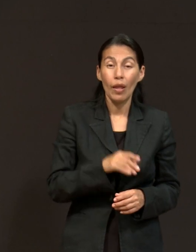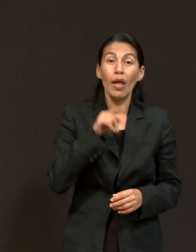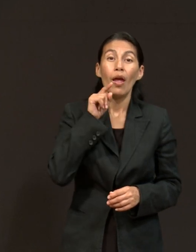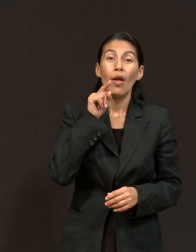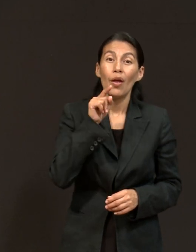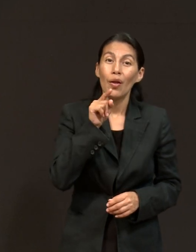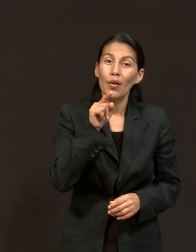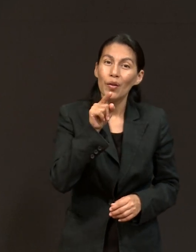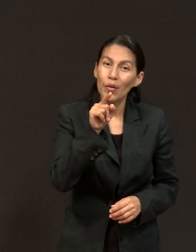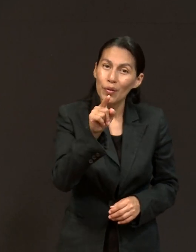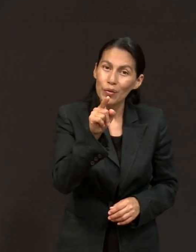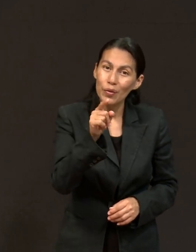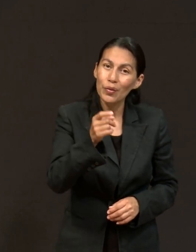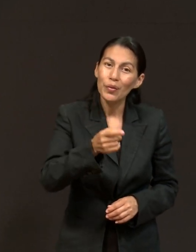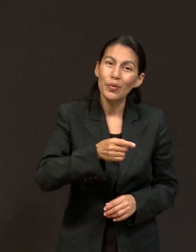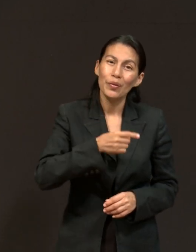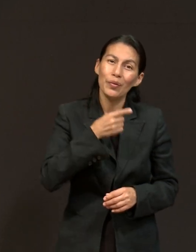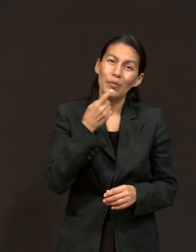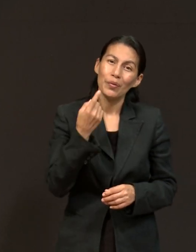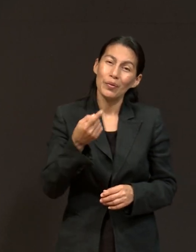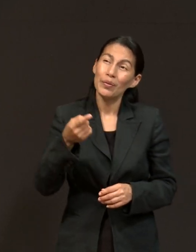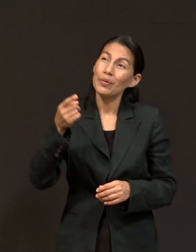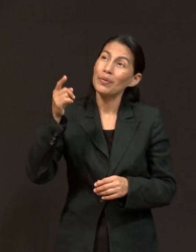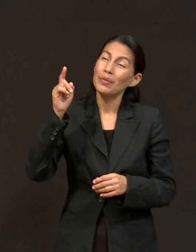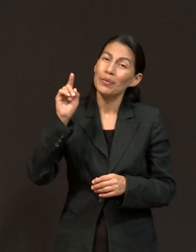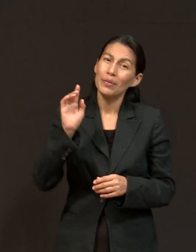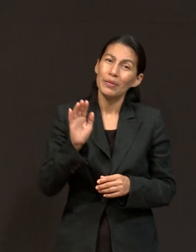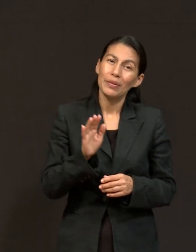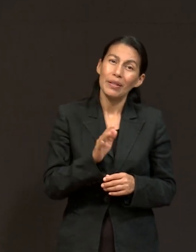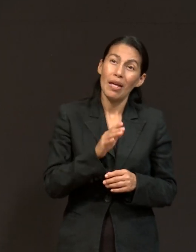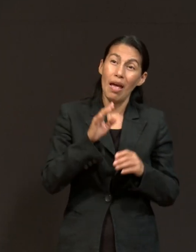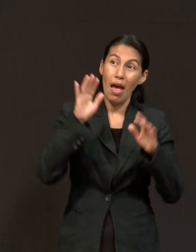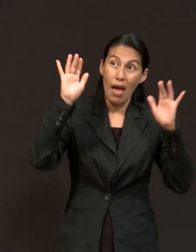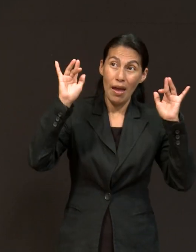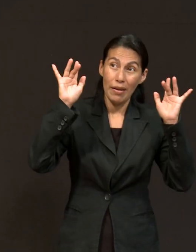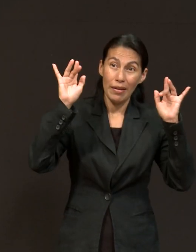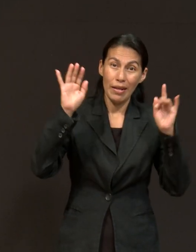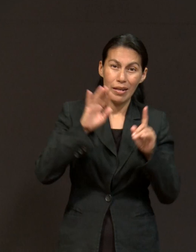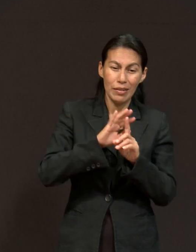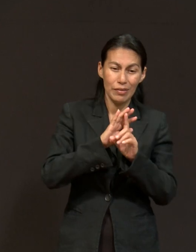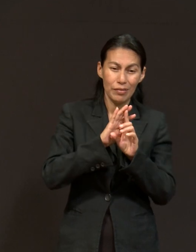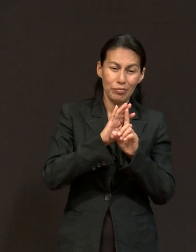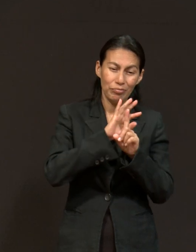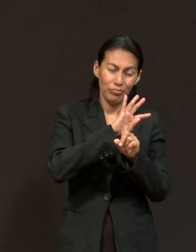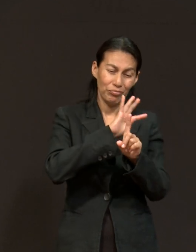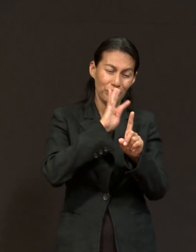Mis ángeles cerca están, Te